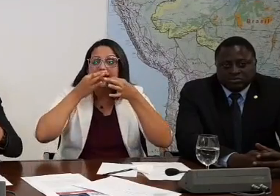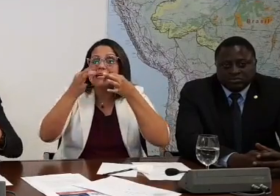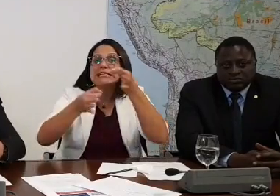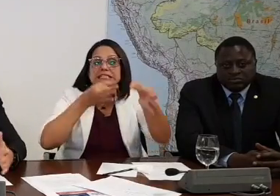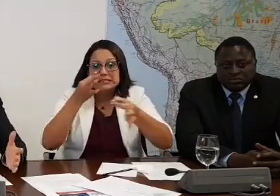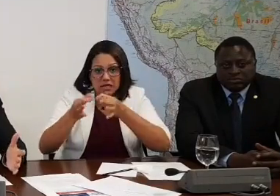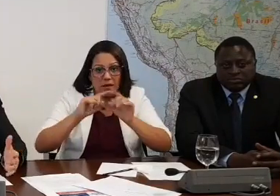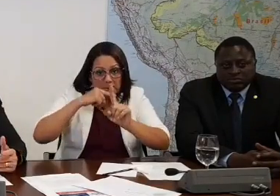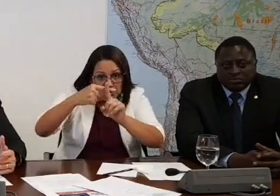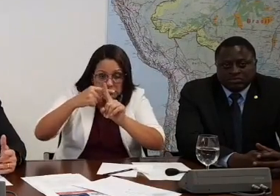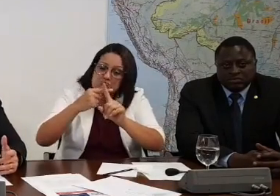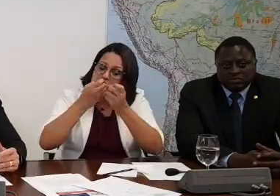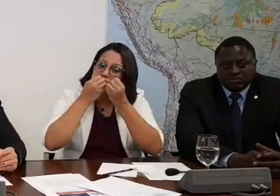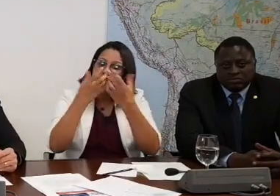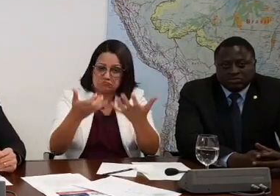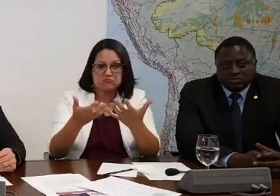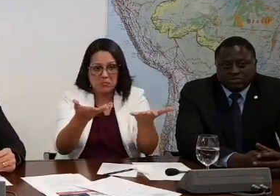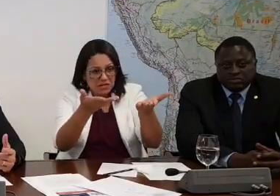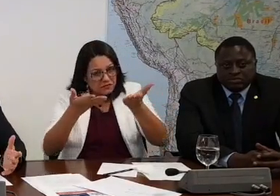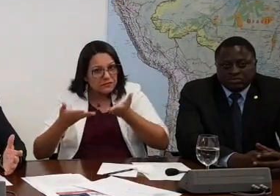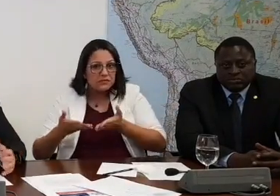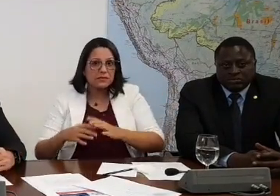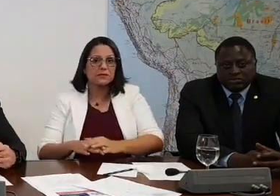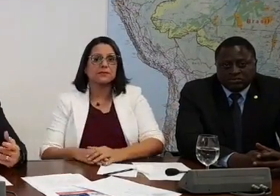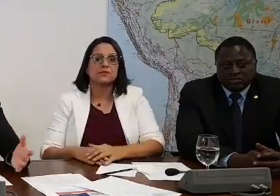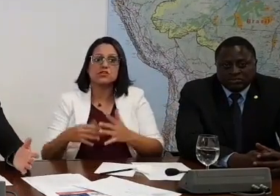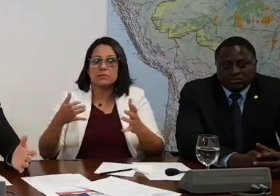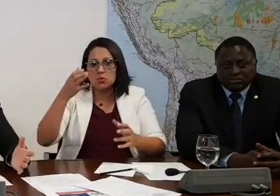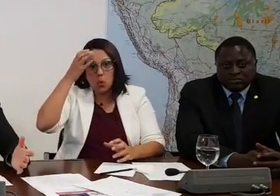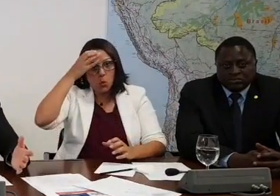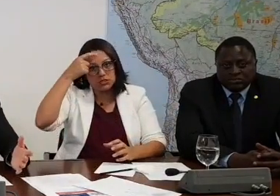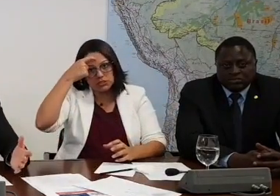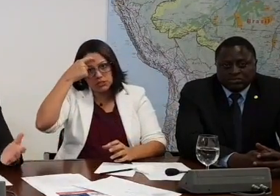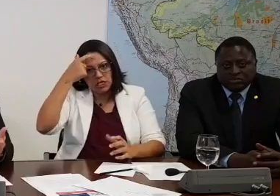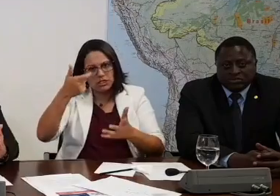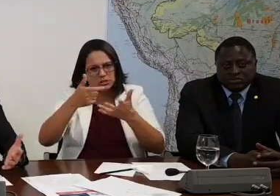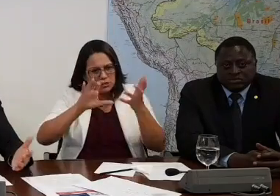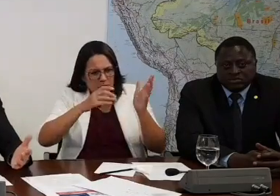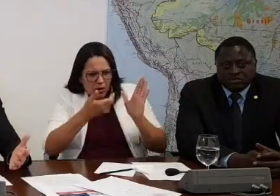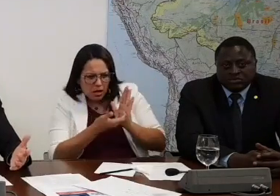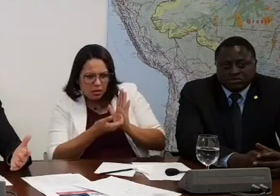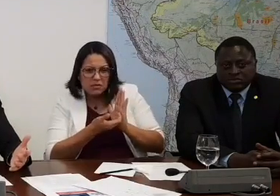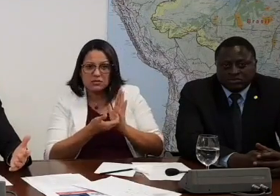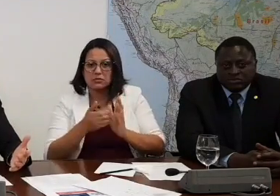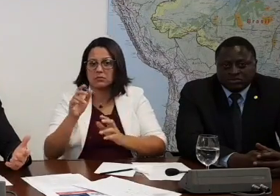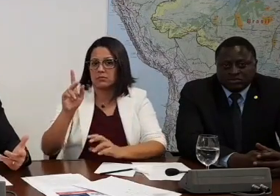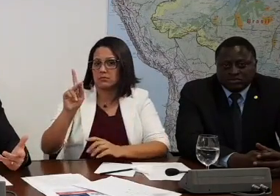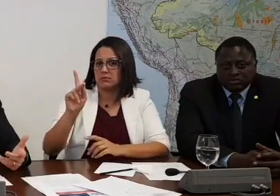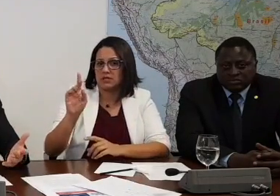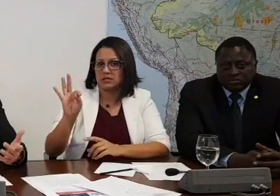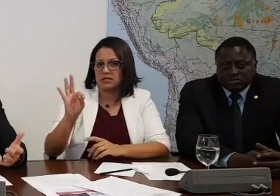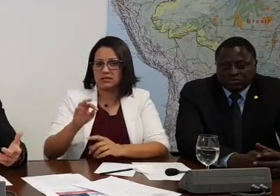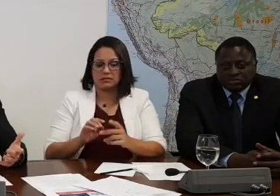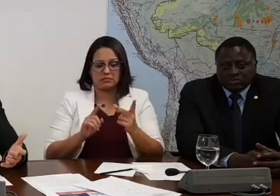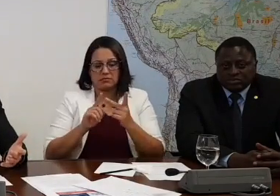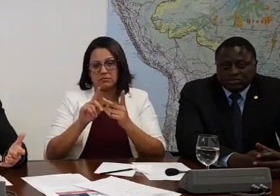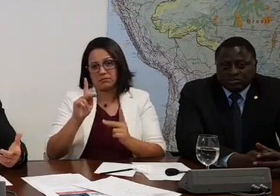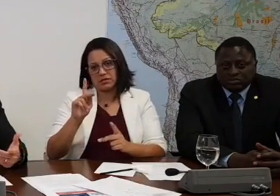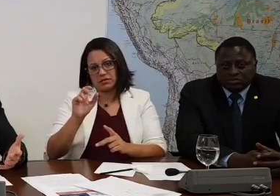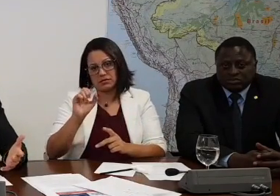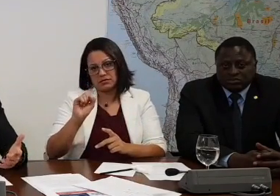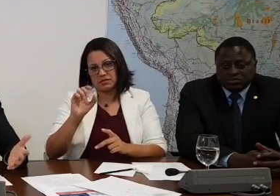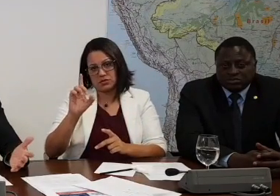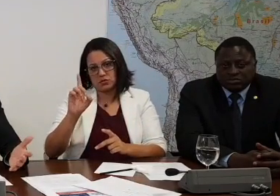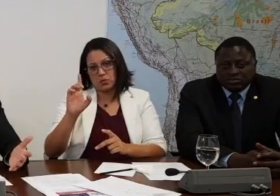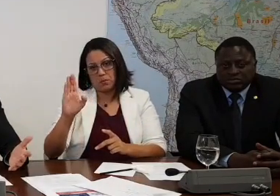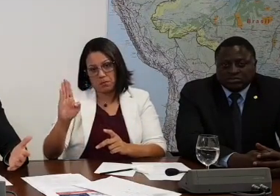então o que acontece? É o trabalho de todo mundo, houve uma conscientização de grande parte do Parlamento e o PT, PCdoB e PSOL votaram de